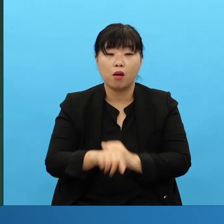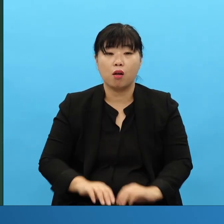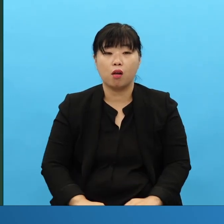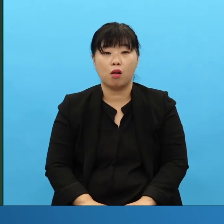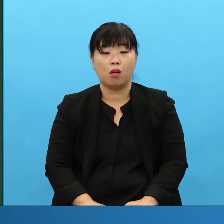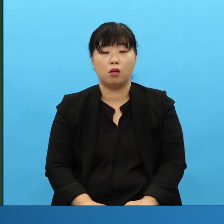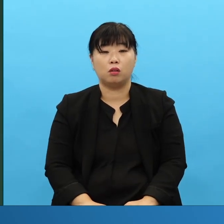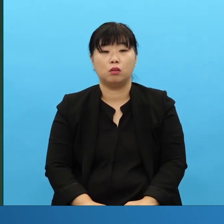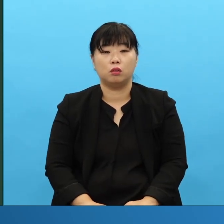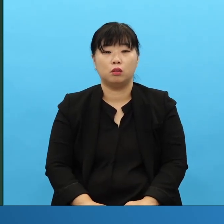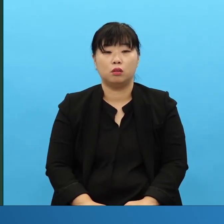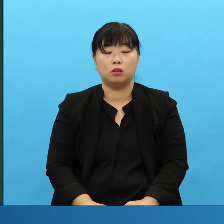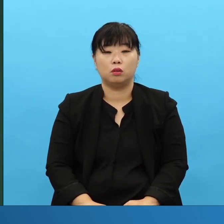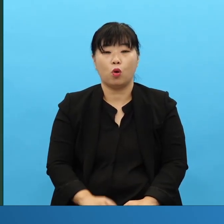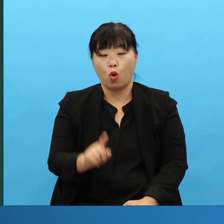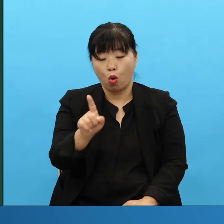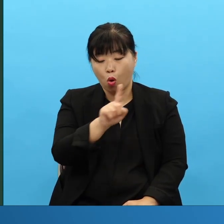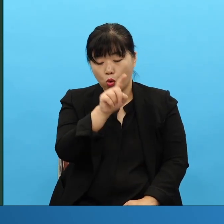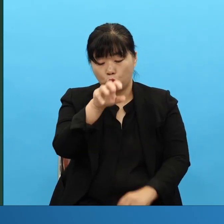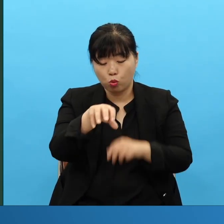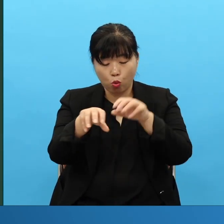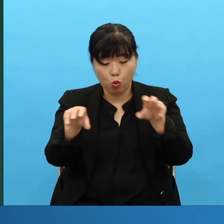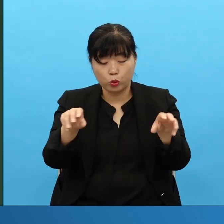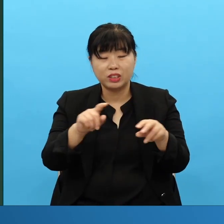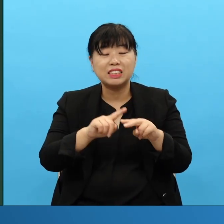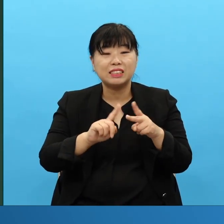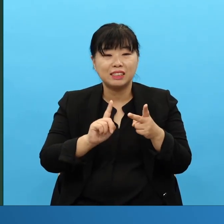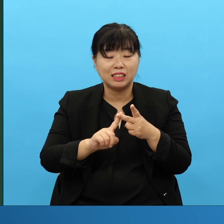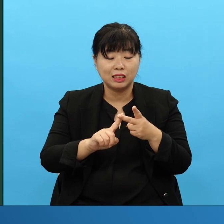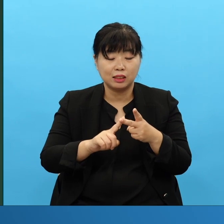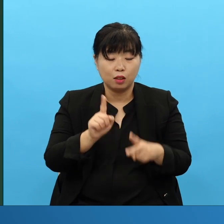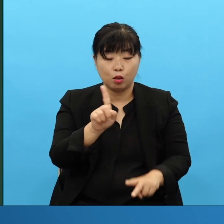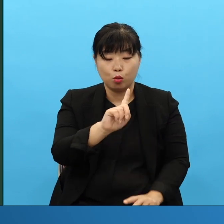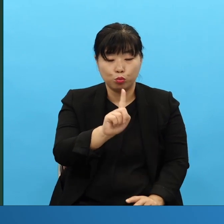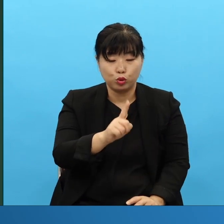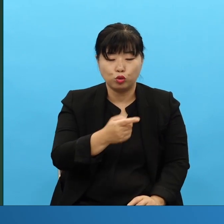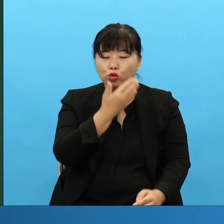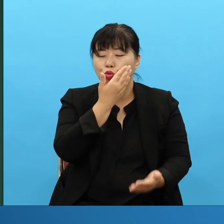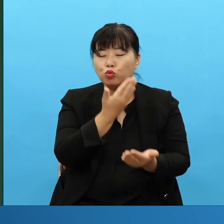여러분 어디든지 흐름의 중심이 있습니다 그게 로마입니다